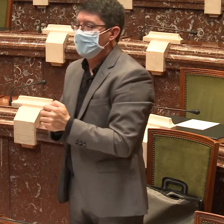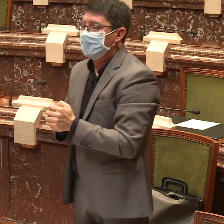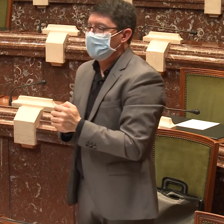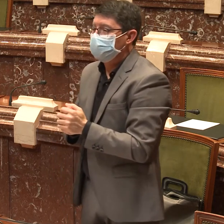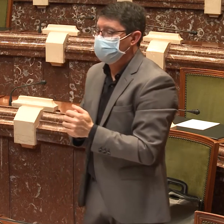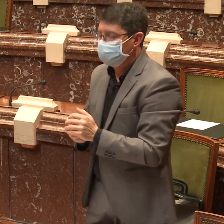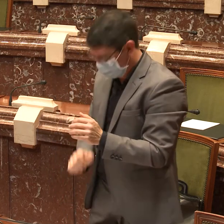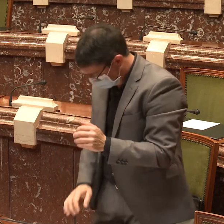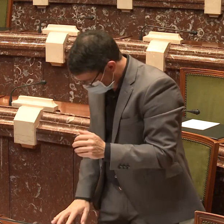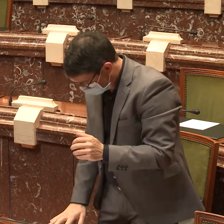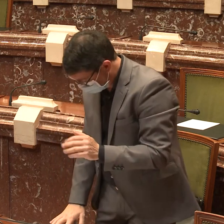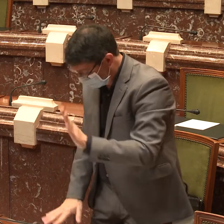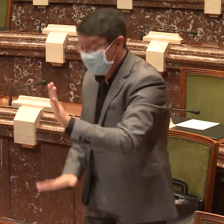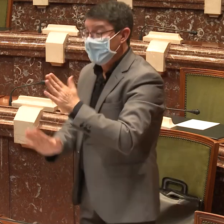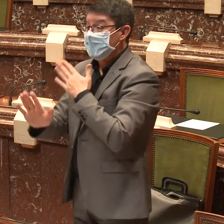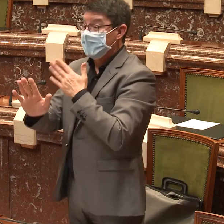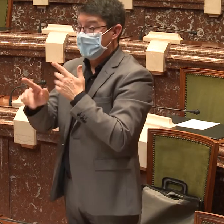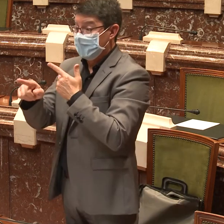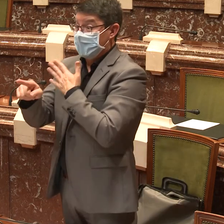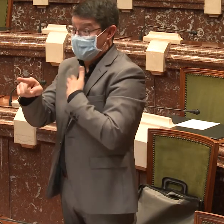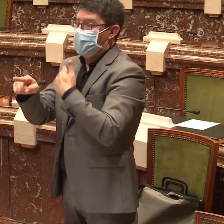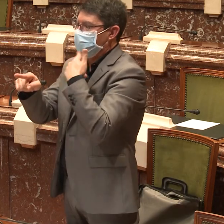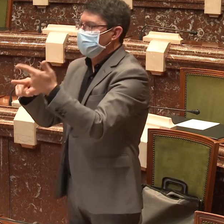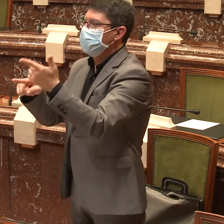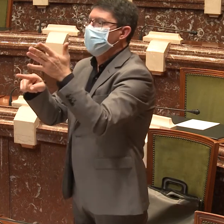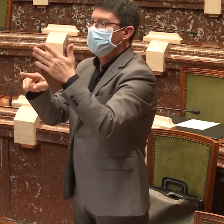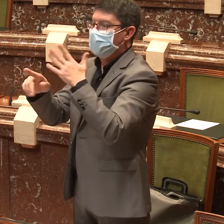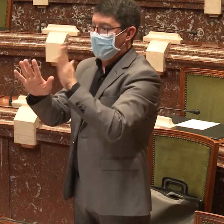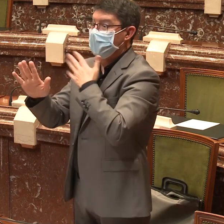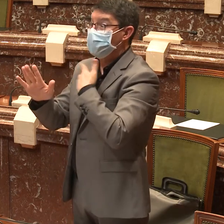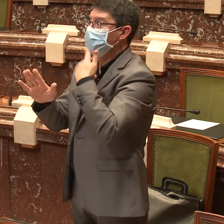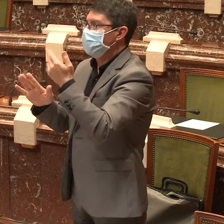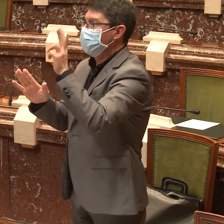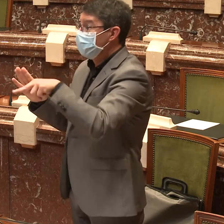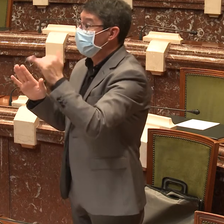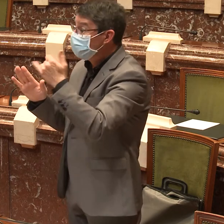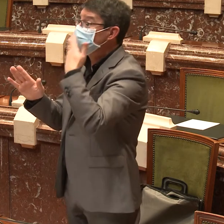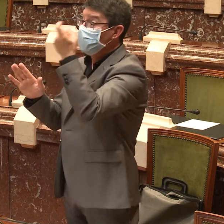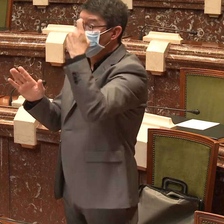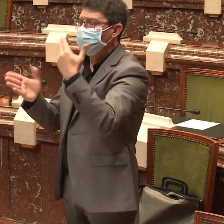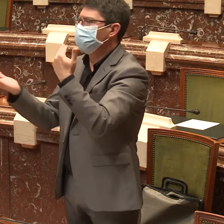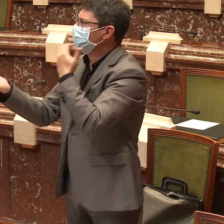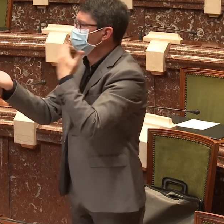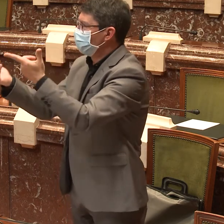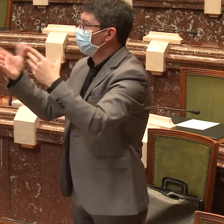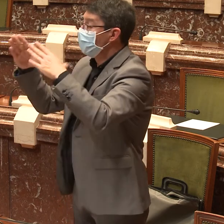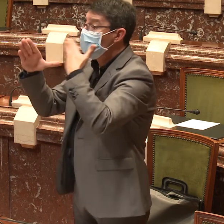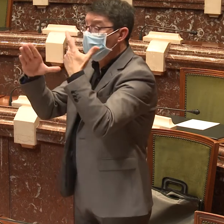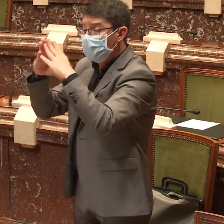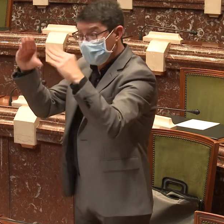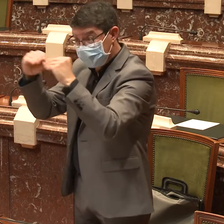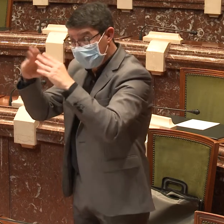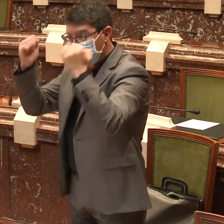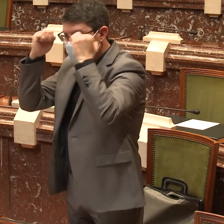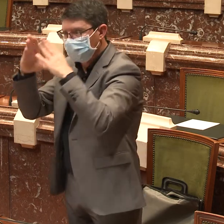que permitan la incorporación de la lengua de signos en los centros educativos y no solo en programas o centros específicos.